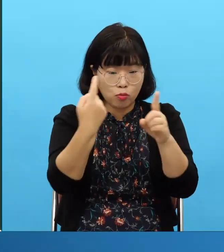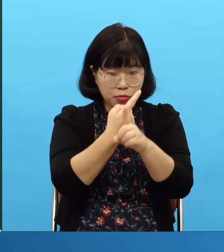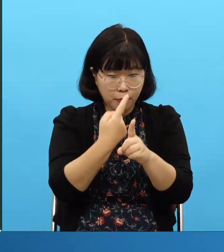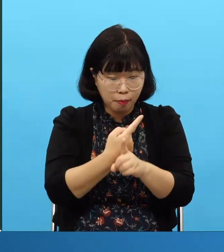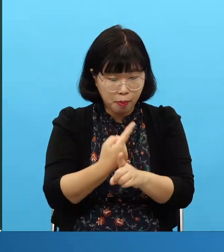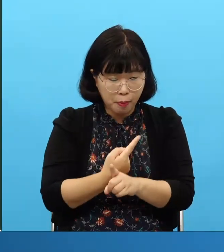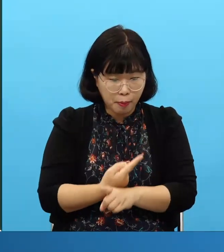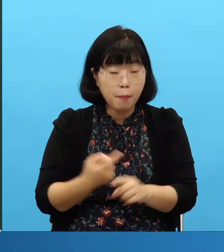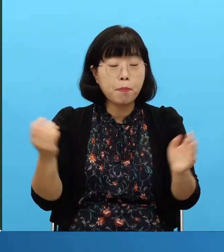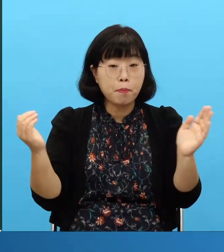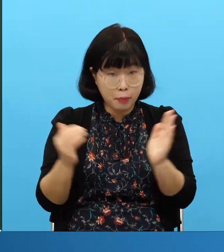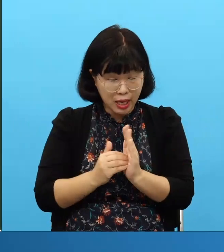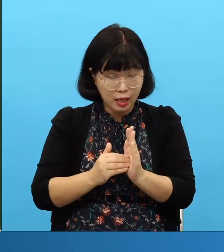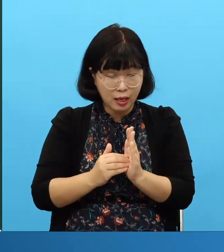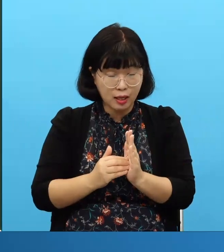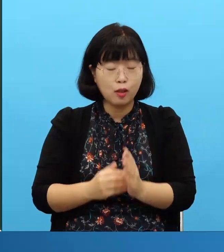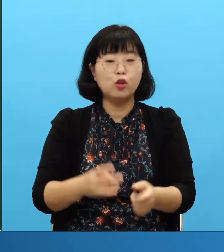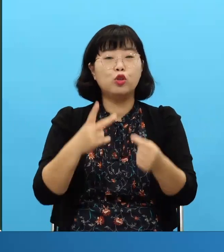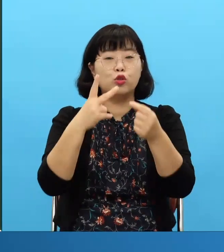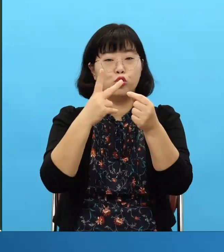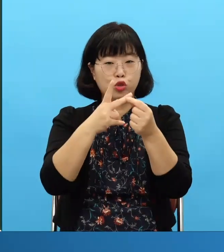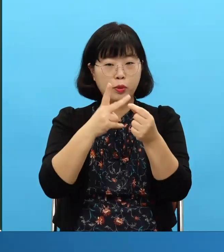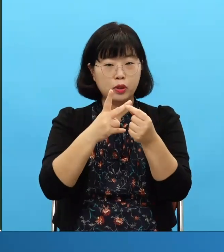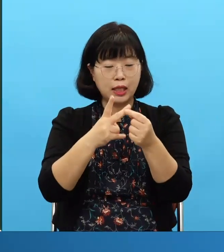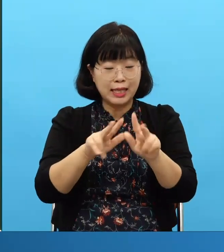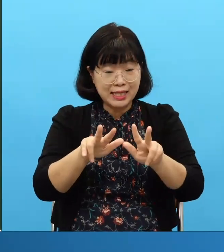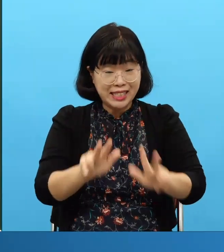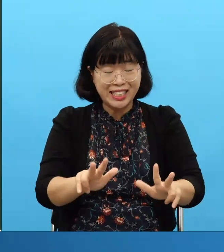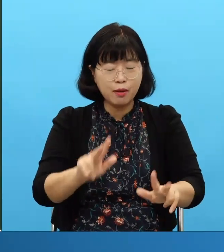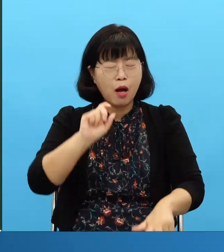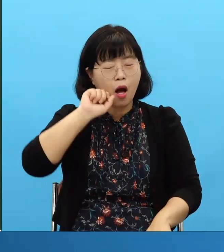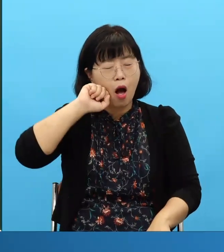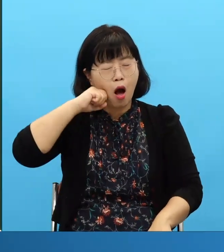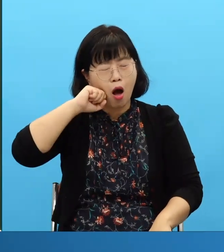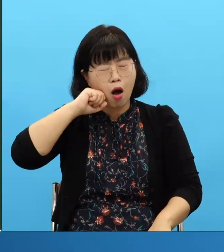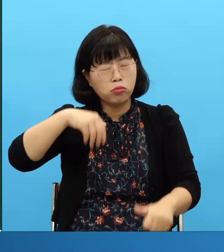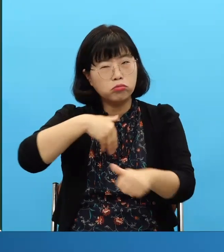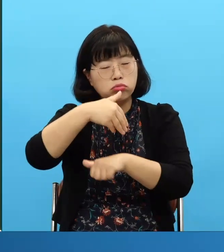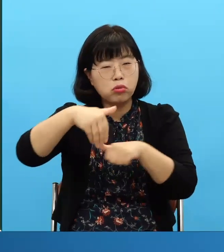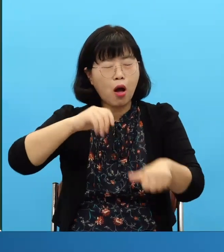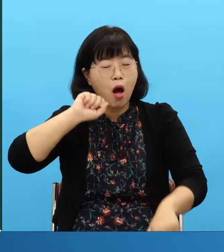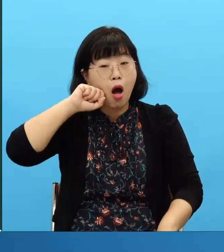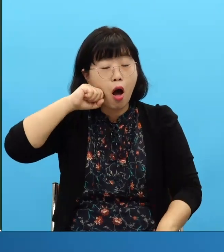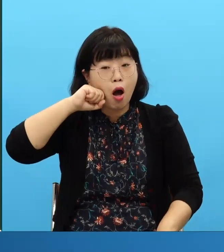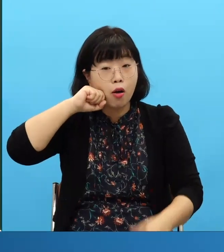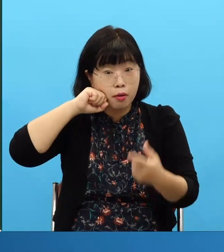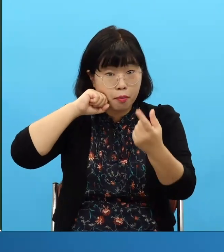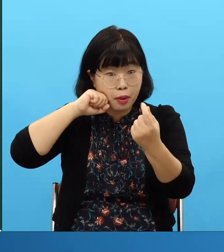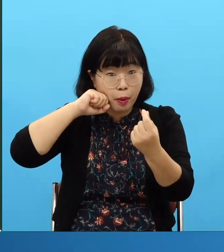ustedes deben de solucionar el pasado y para eso deben de tomar la palabra correcta los problemas y dificultades del día de hoy tenemos que tomar la palabra correcta